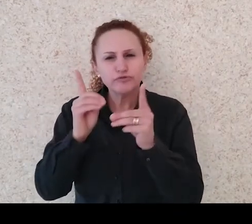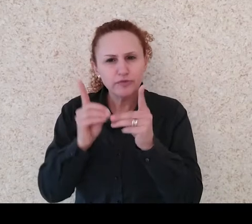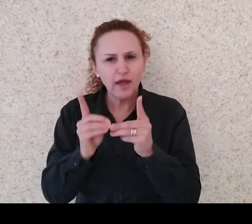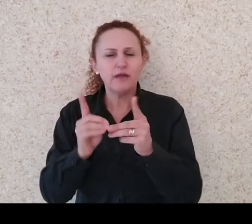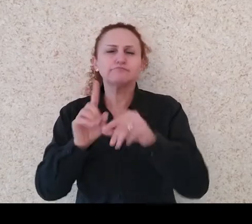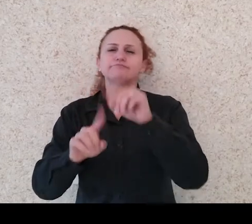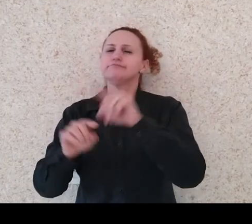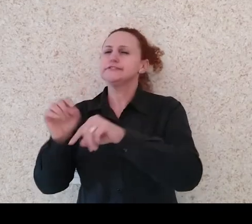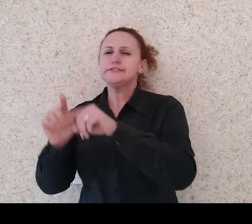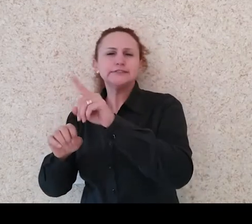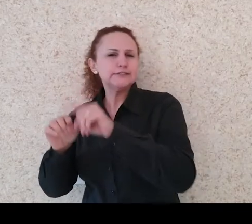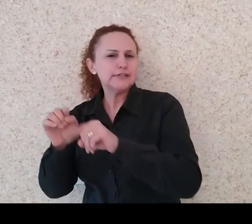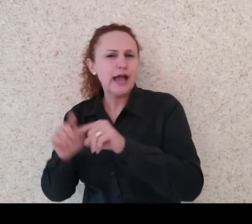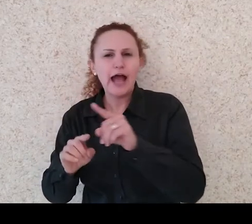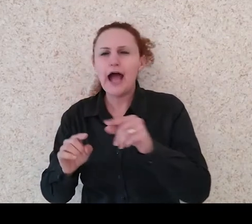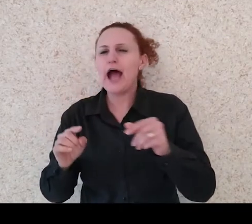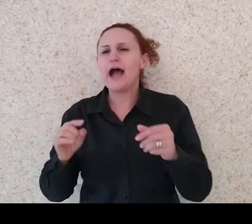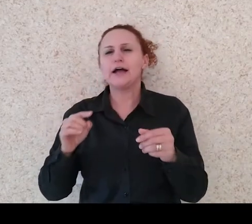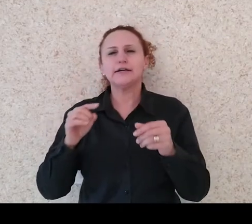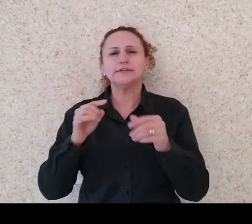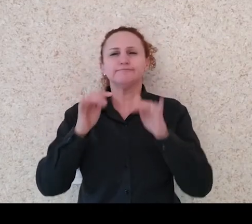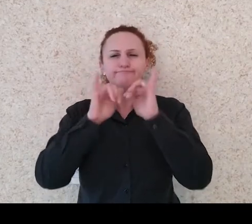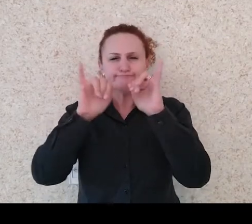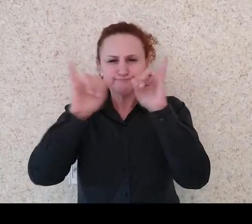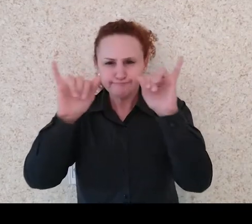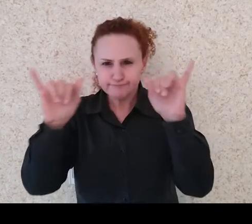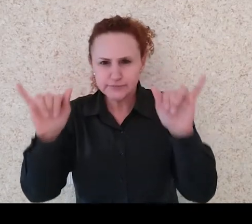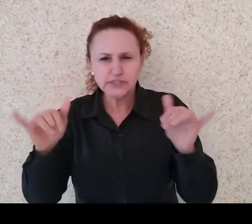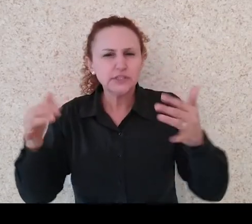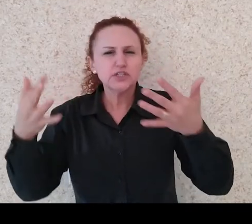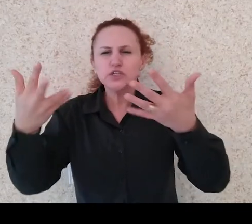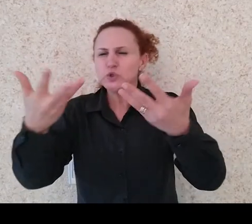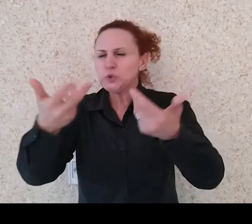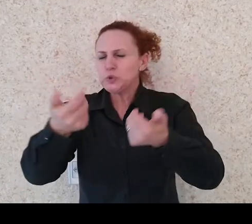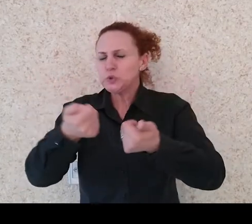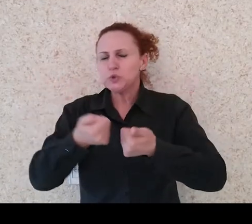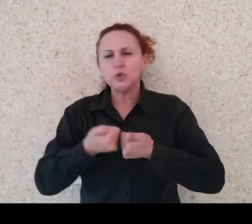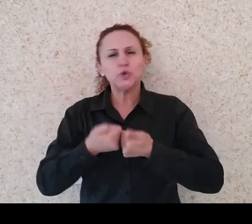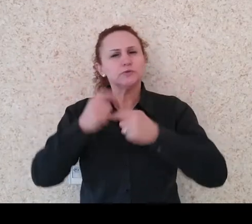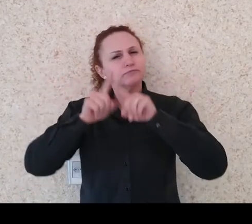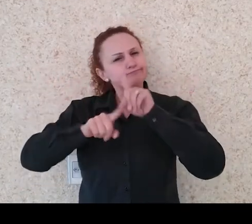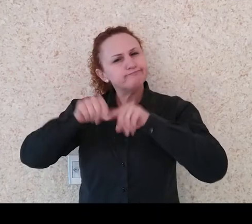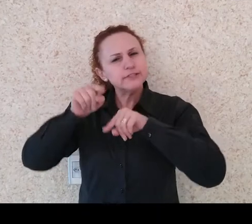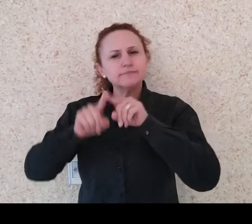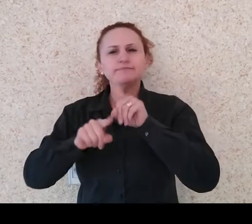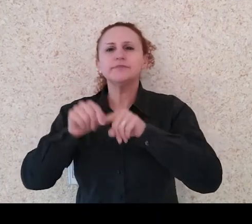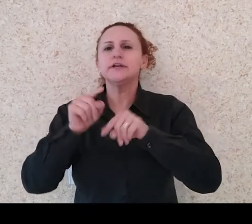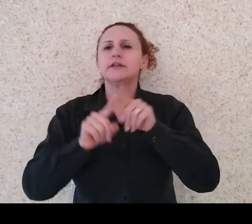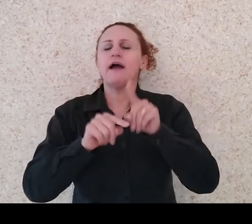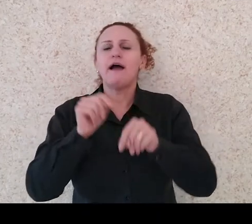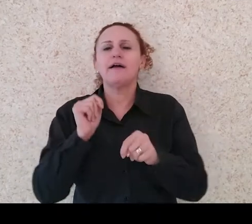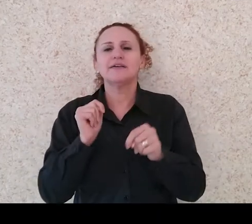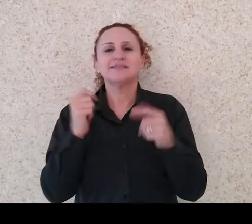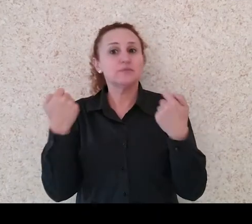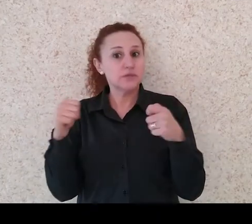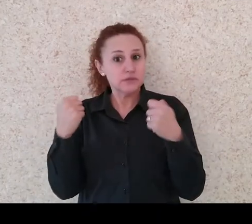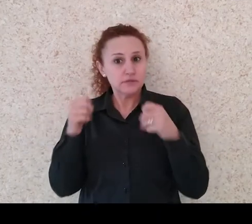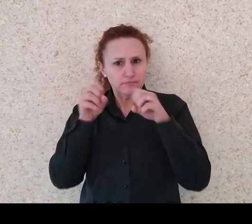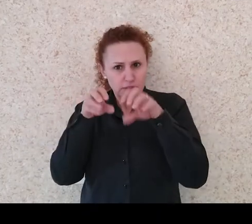de materiais, de vídeos, enfim, todos os materiais necessários para a educação dos surdos do Paraná.